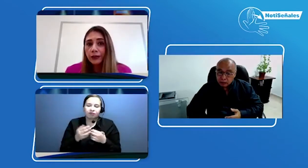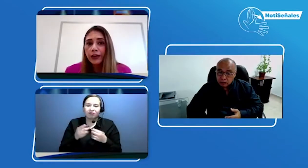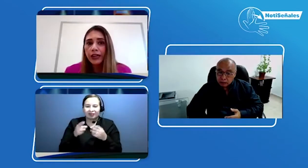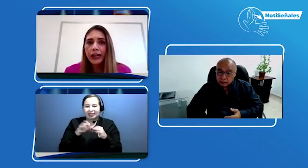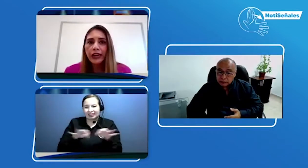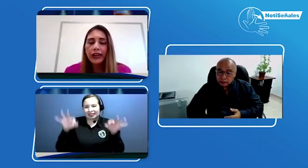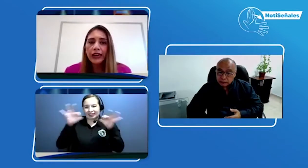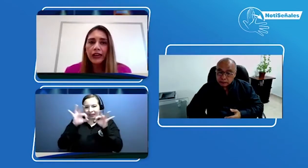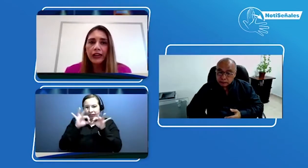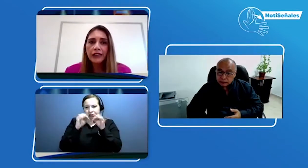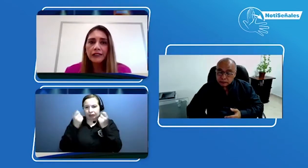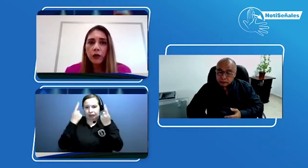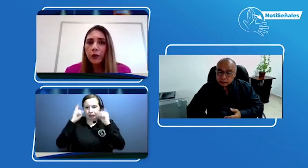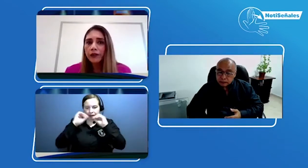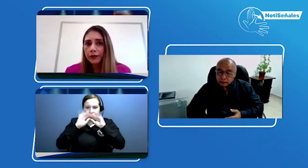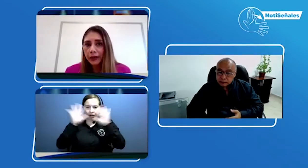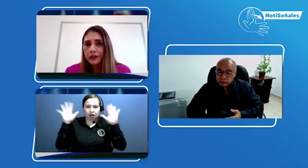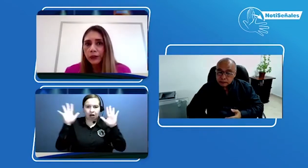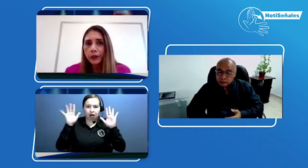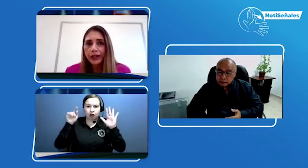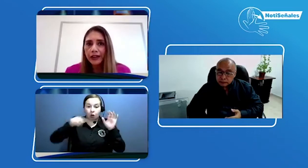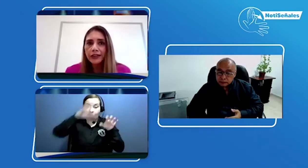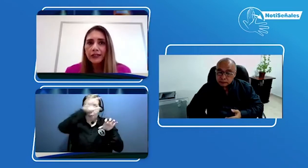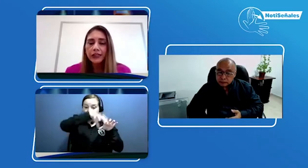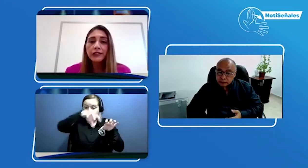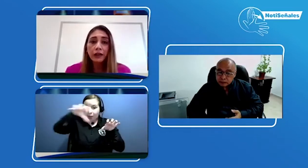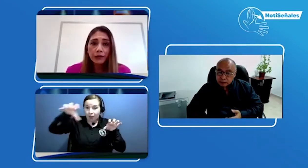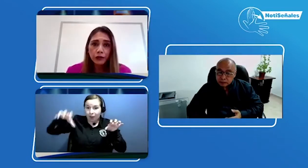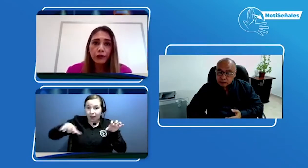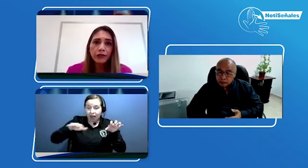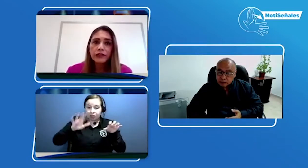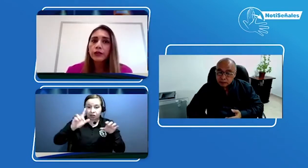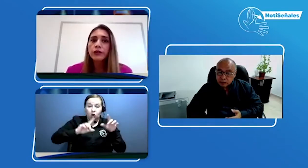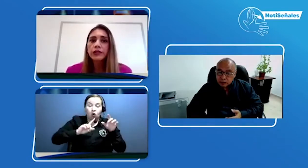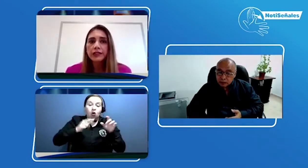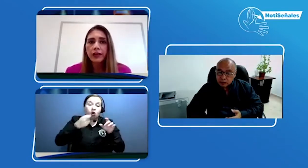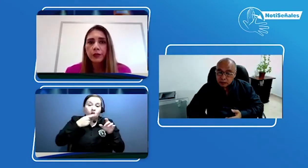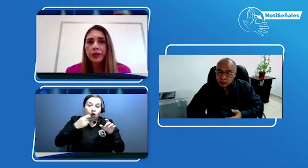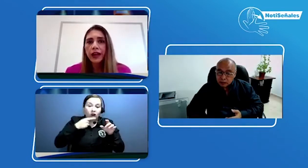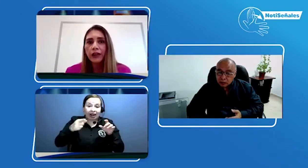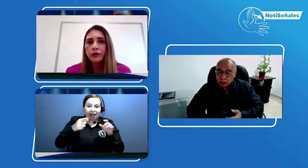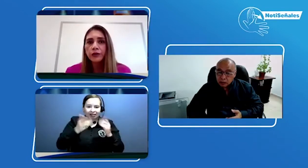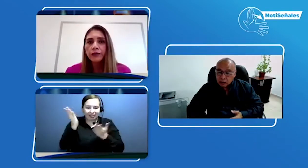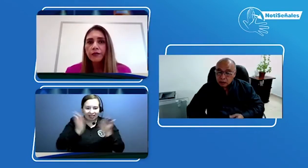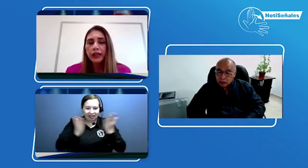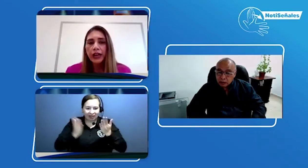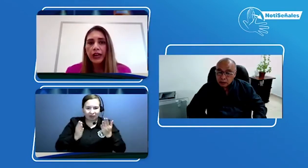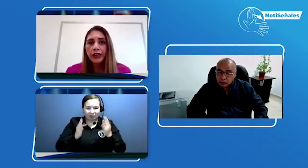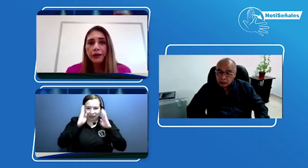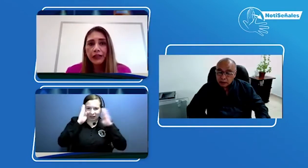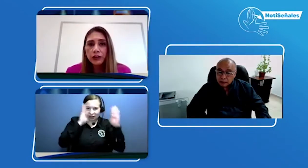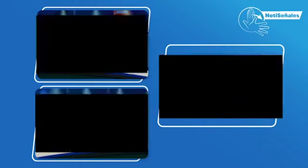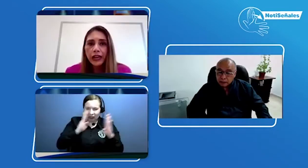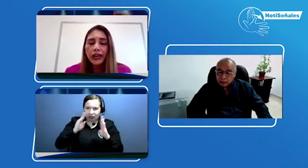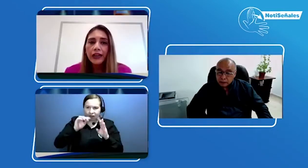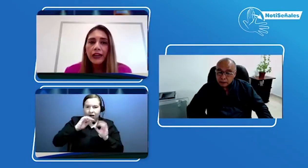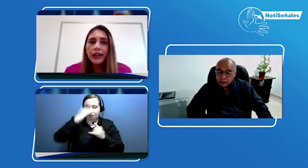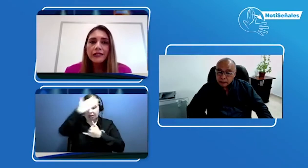que las 53 droguerías y servicios farmacéuticos que están ubicados a nivel nacional están